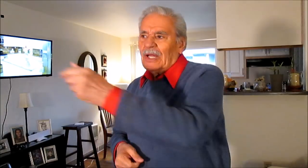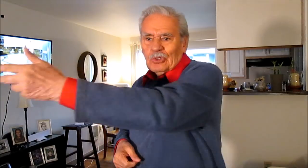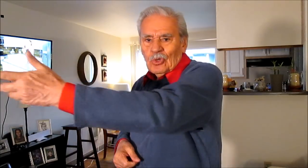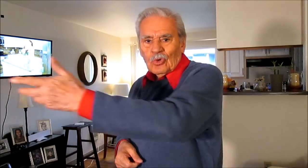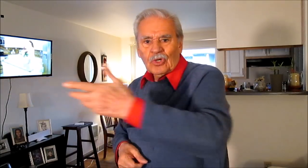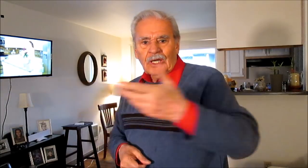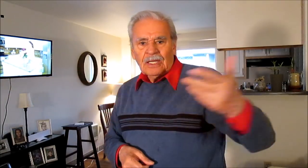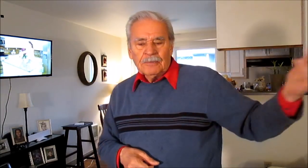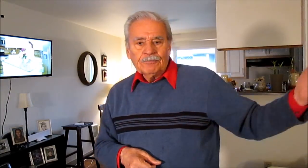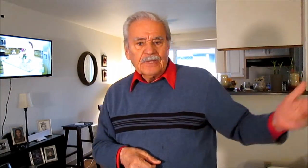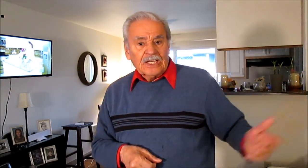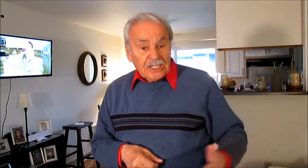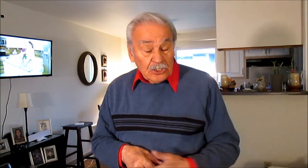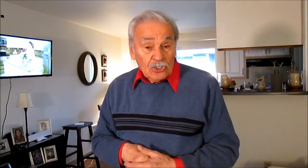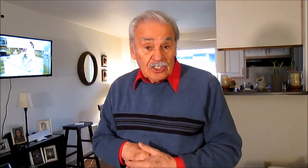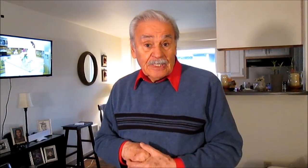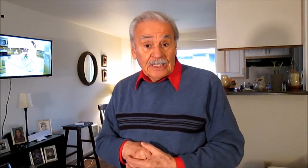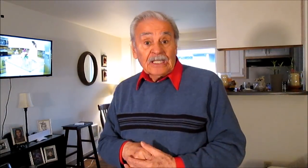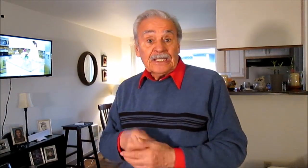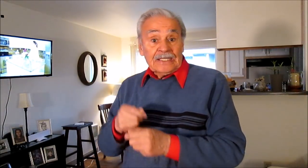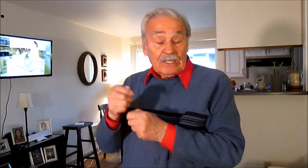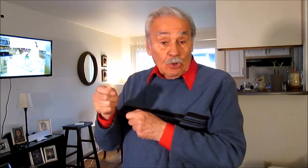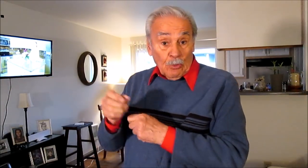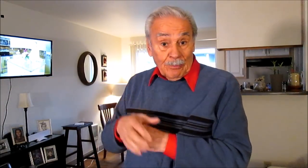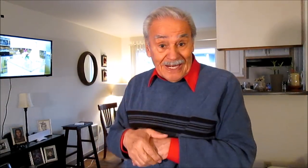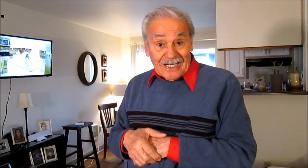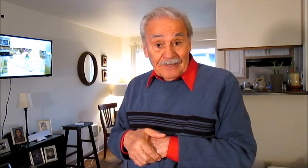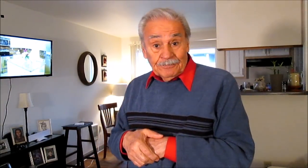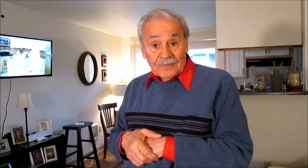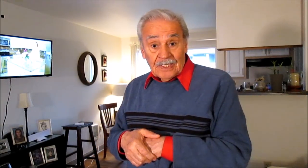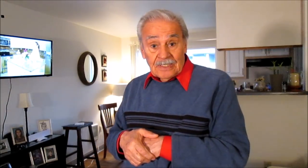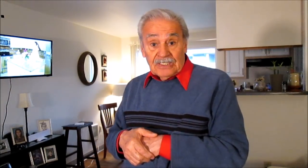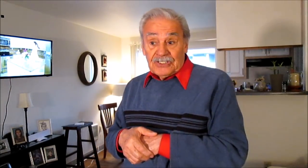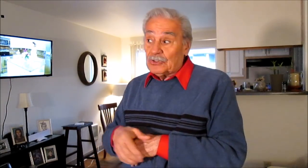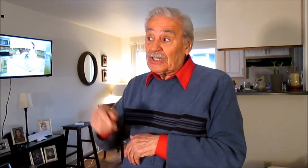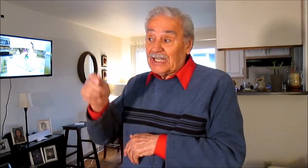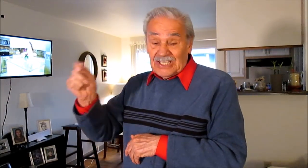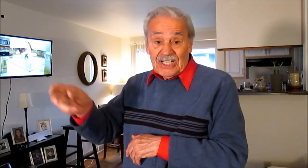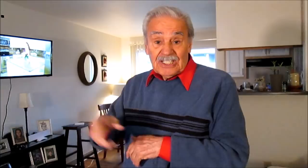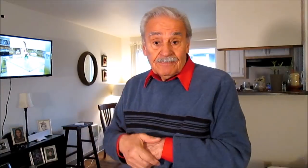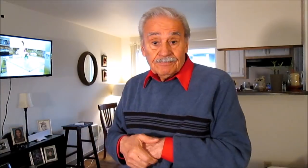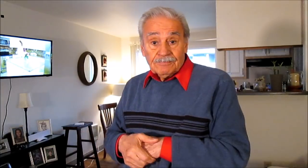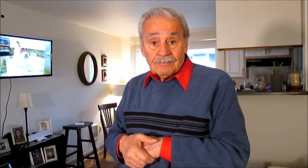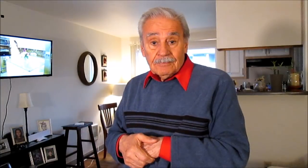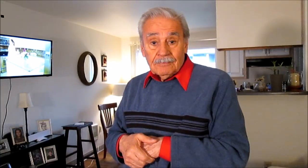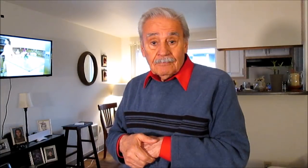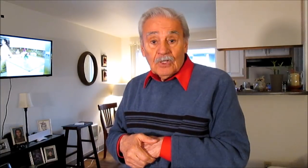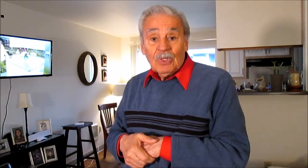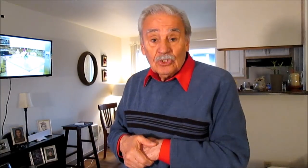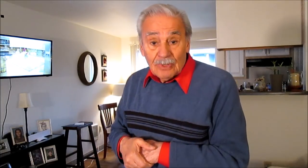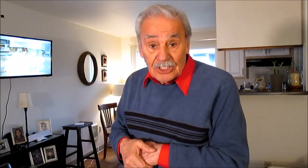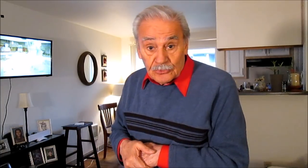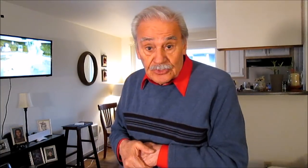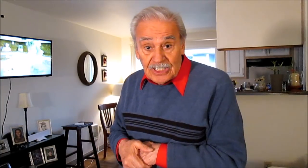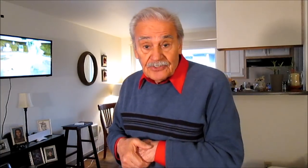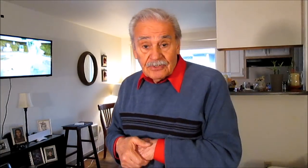a todos los que han ¿te crees que no los habrán intentado comprar diciéndote callar cuánto vale tu silencio?